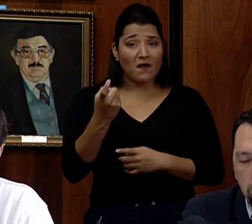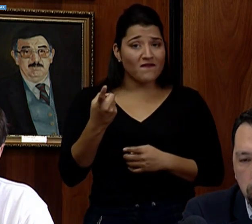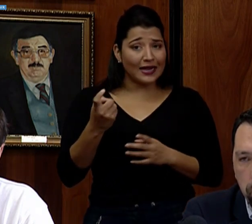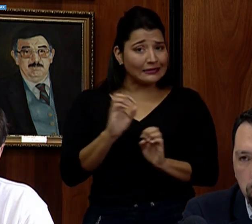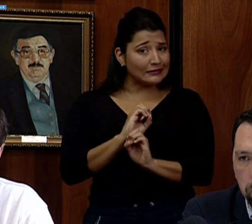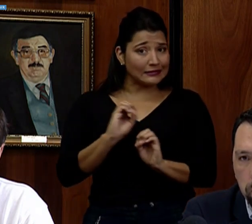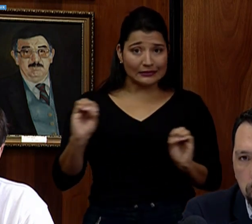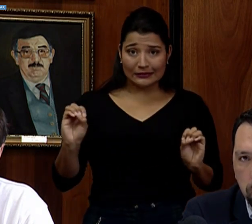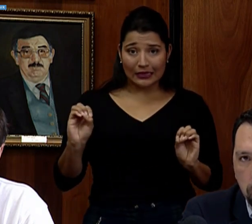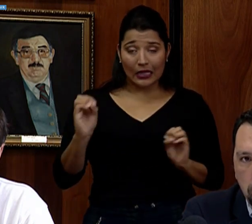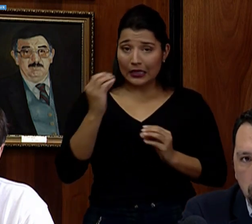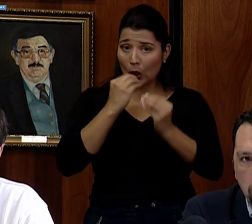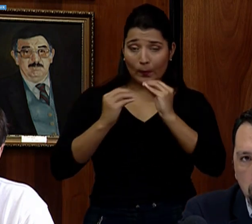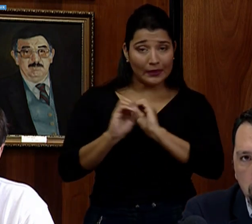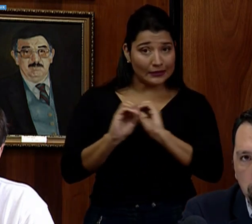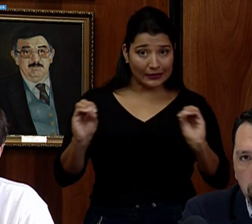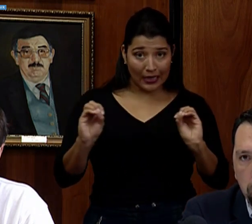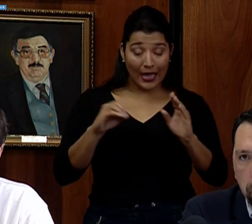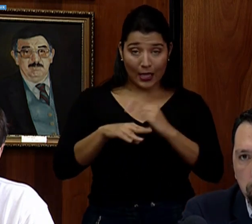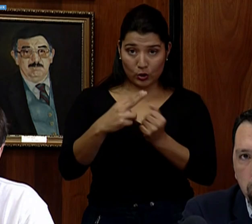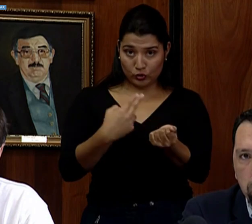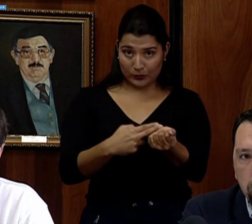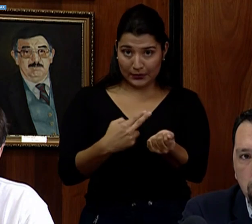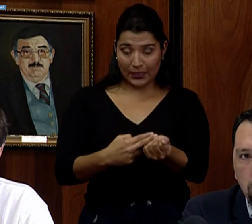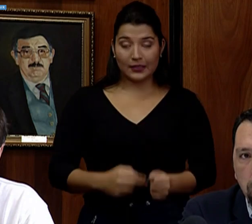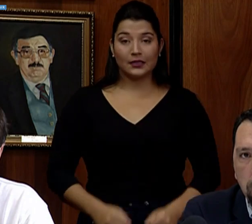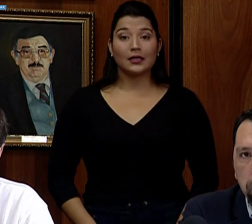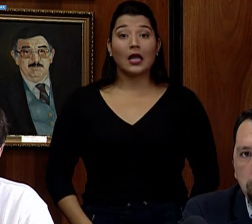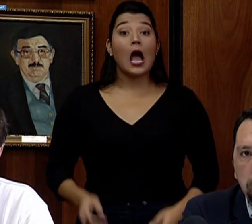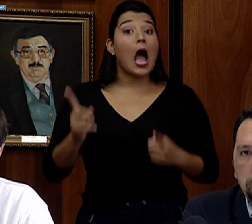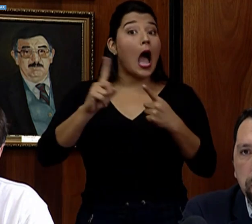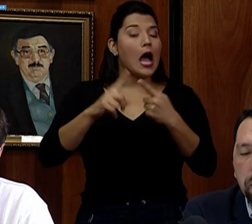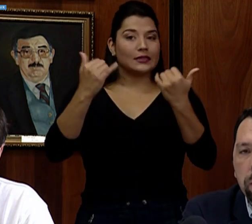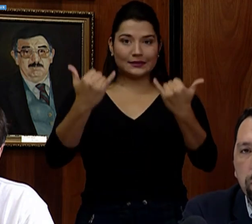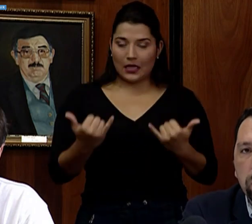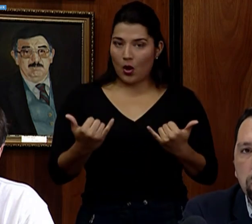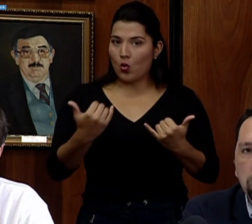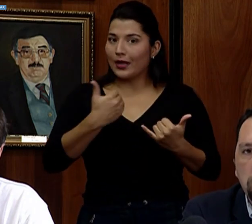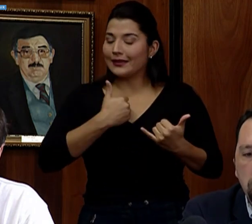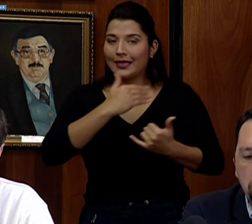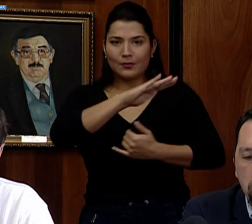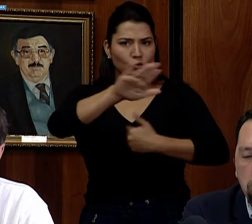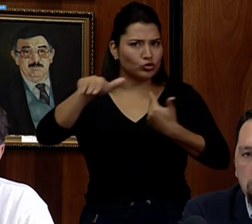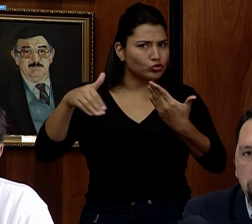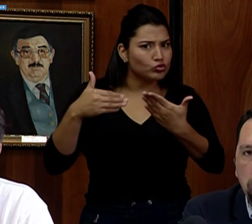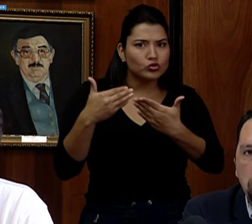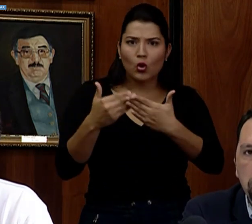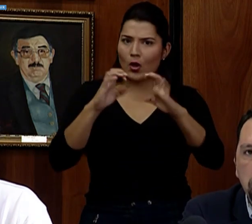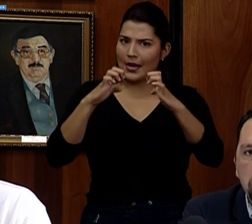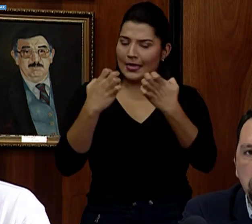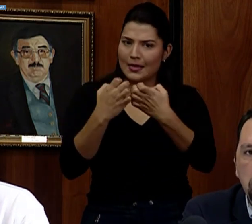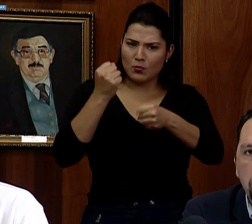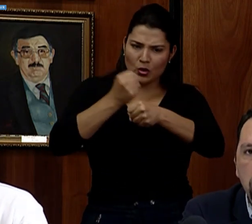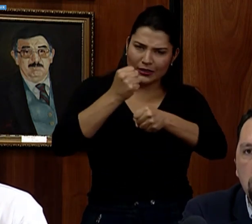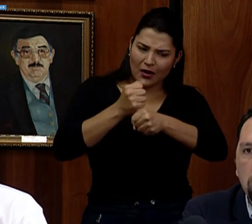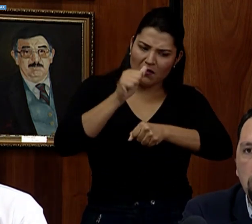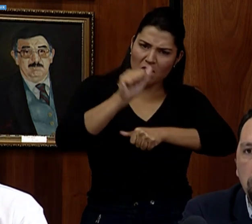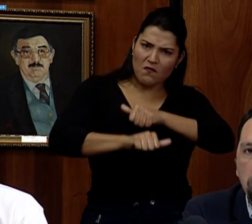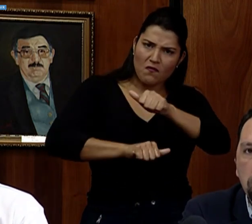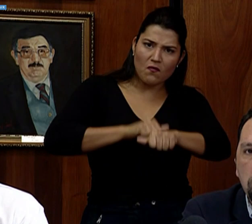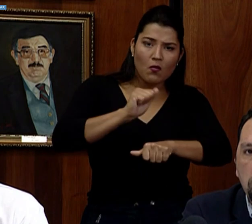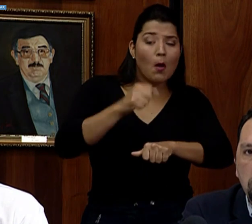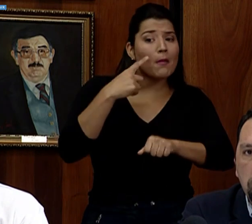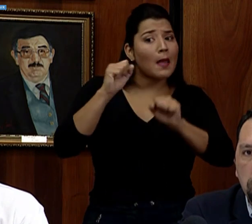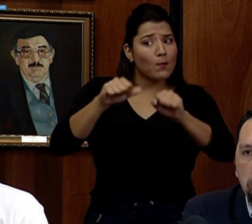insumos ni de los abarrotes. Por el momento tenemos toda la batería de esfuerzos puestos para mantener el flujo